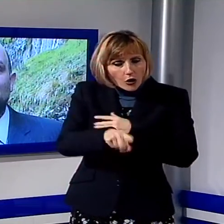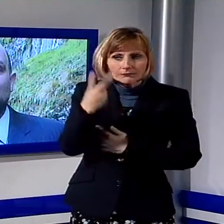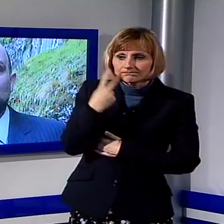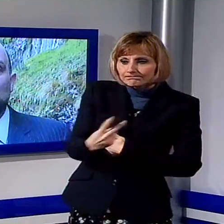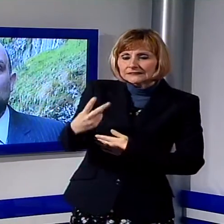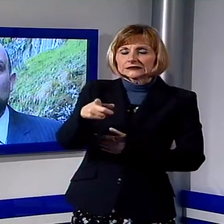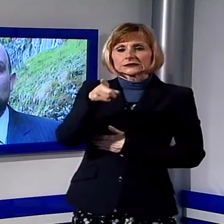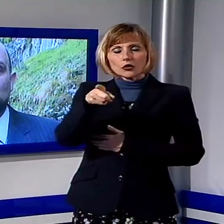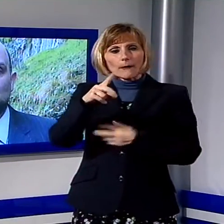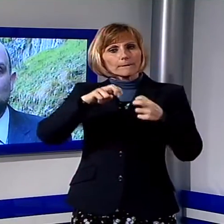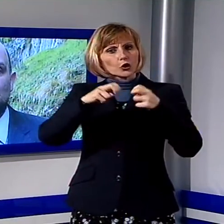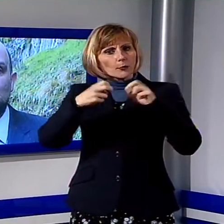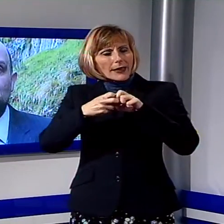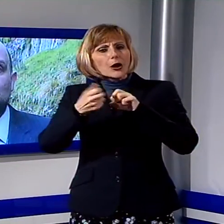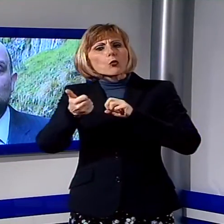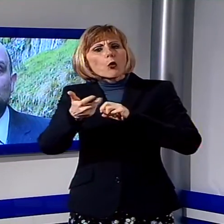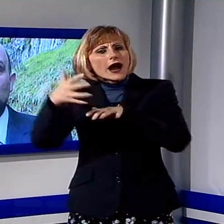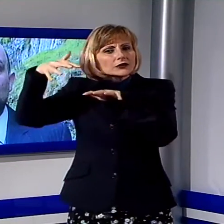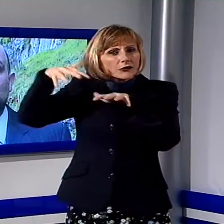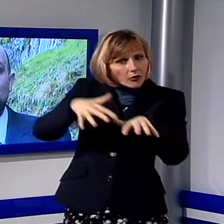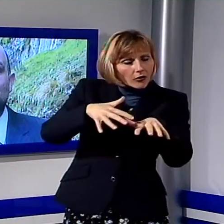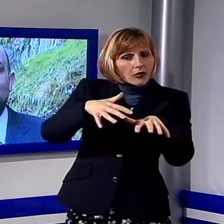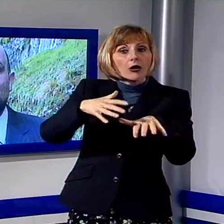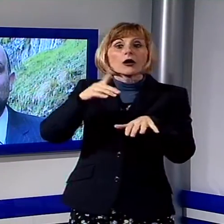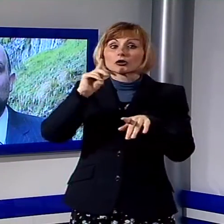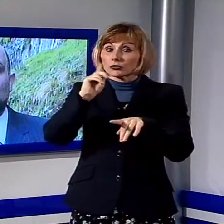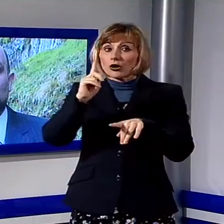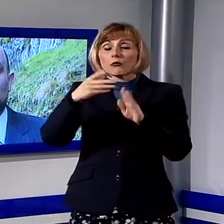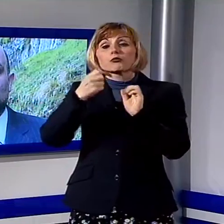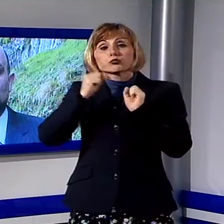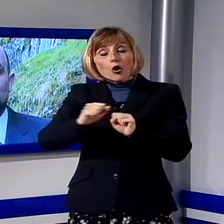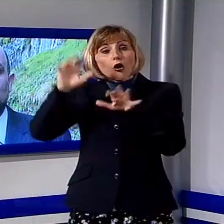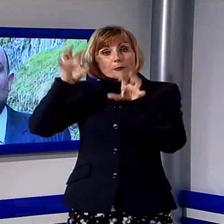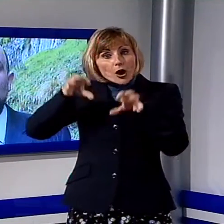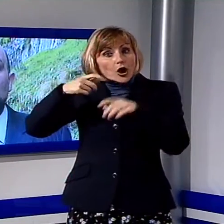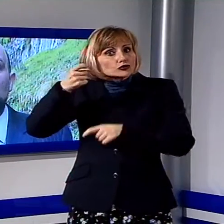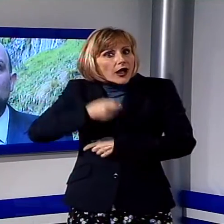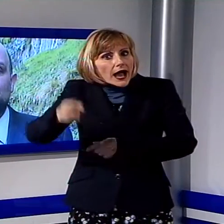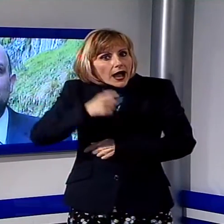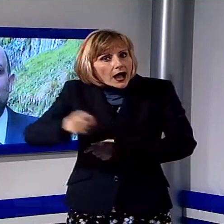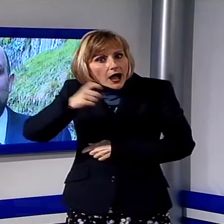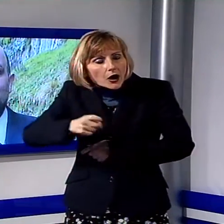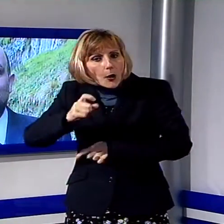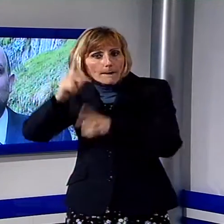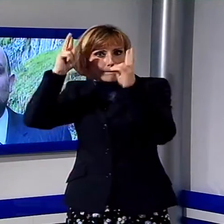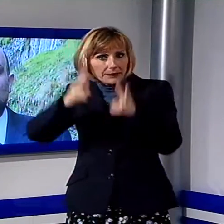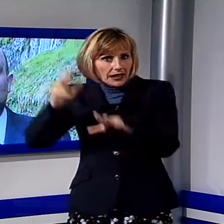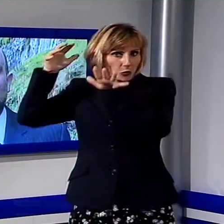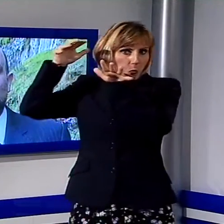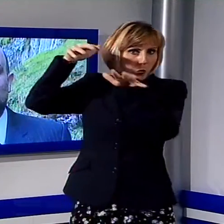tanto quanto è caduto Ola, ma quanto è possibile che cada in virtù anche delle piogge. Quindi l'impossibilità di dare una sicurezza alla